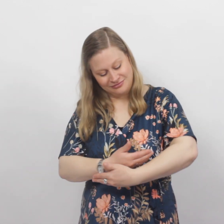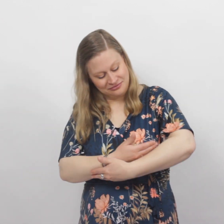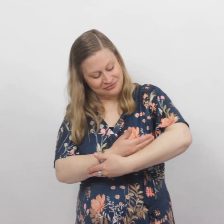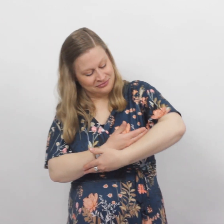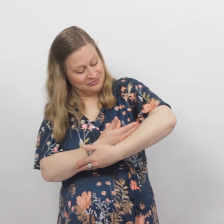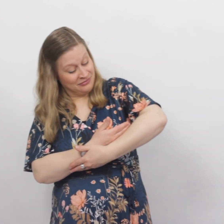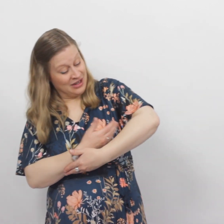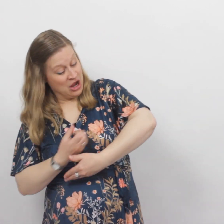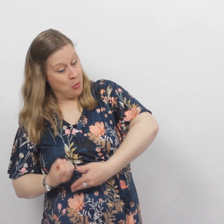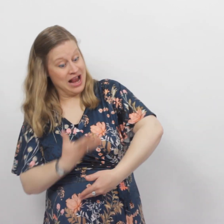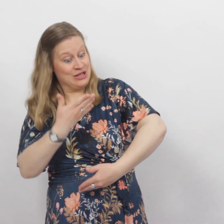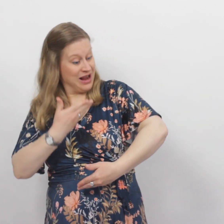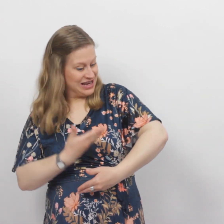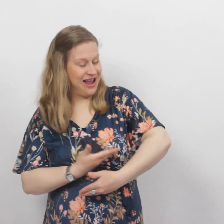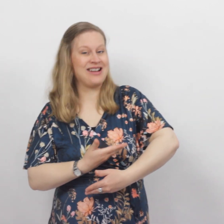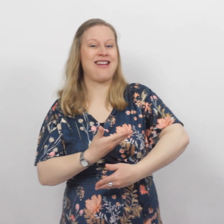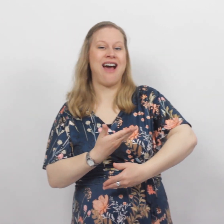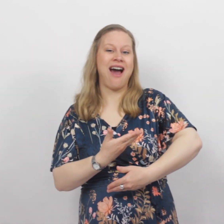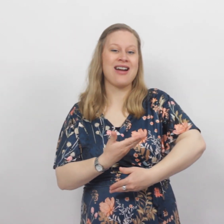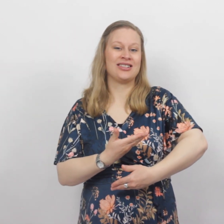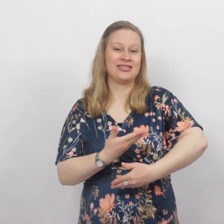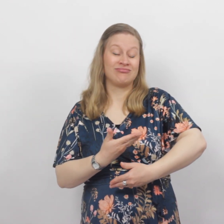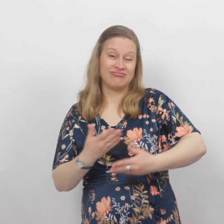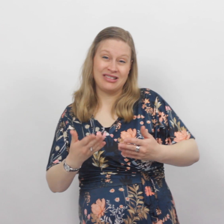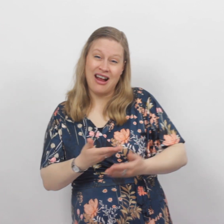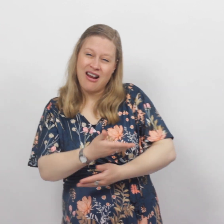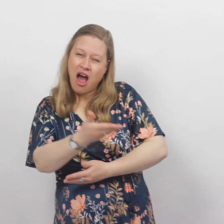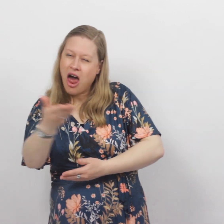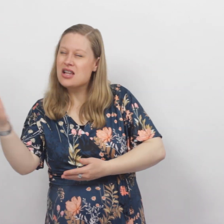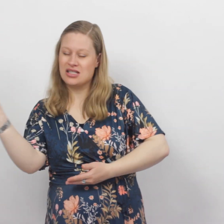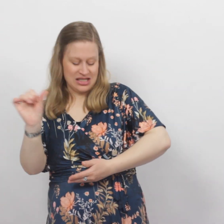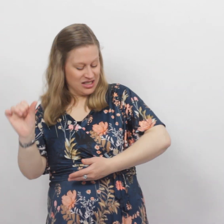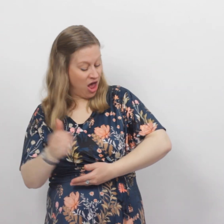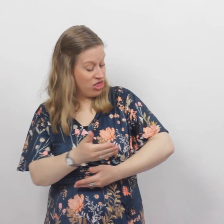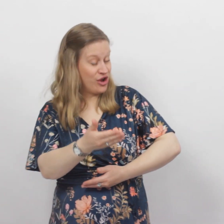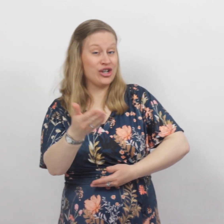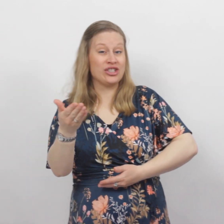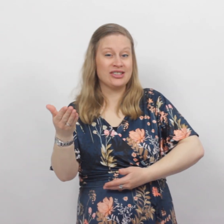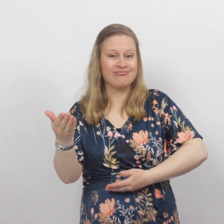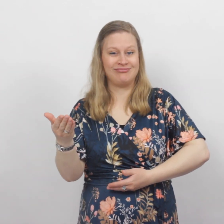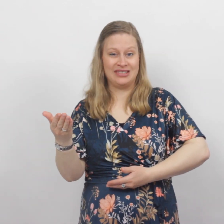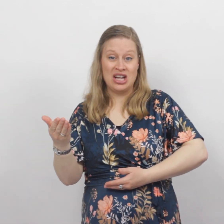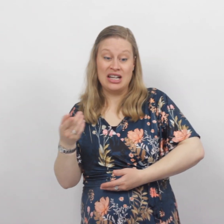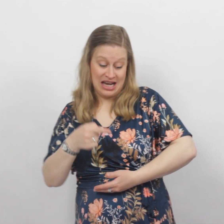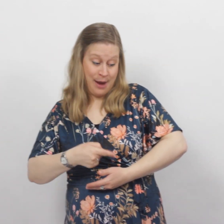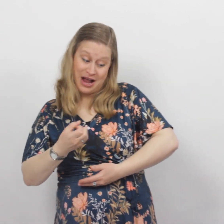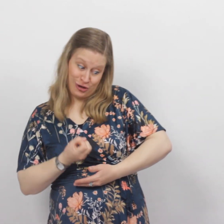En opeens ben jij daar En alles is anders Jij bent